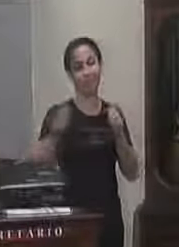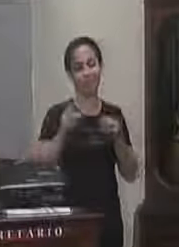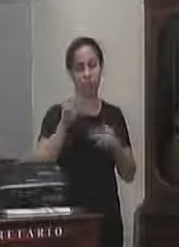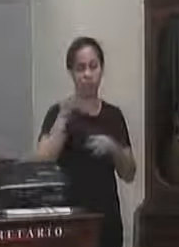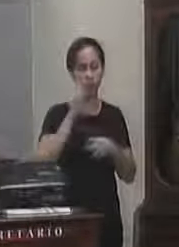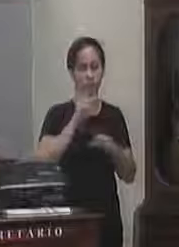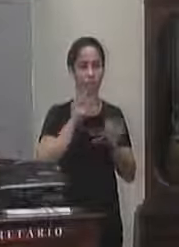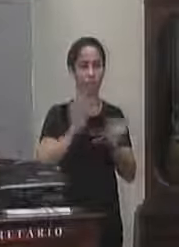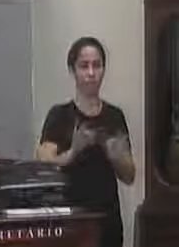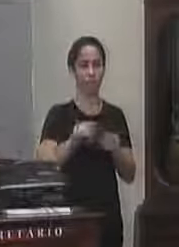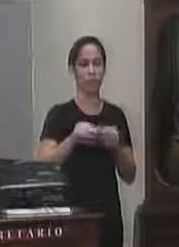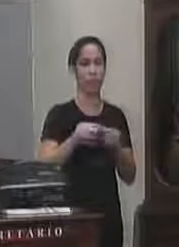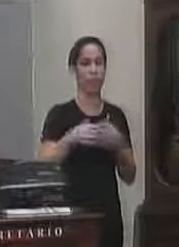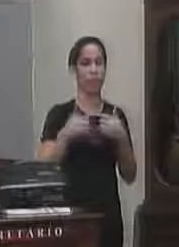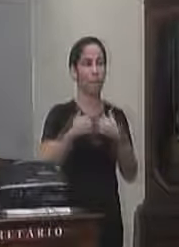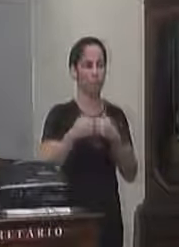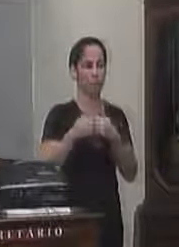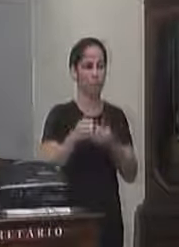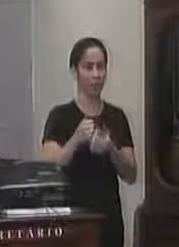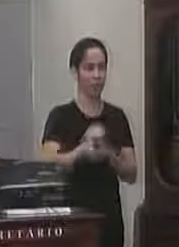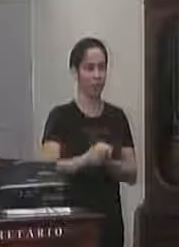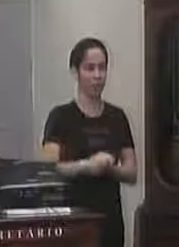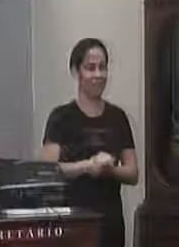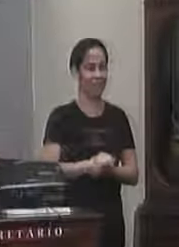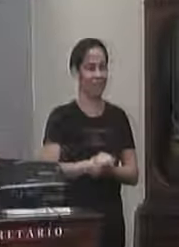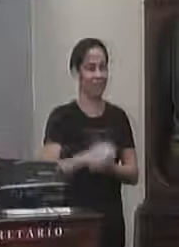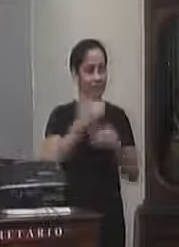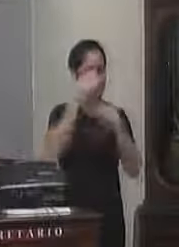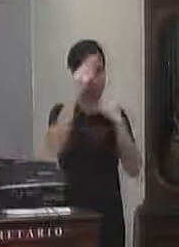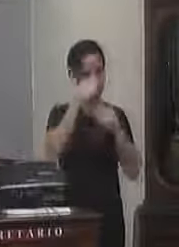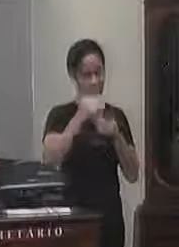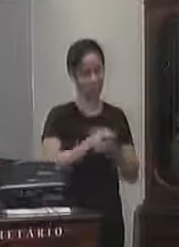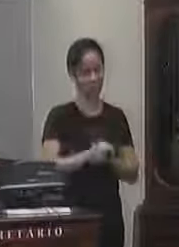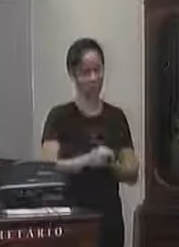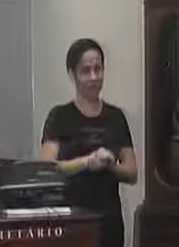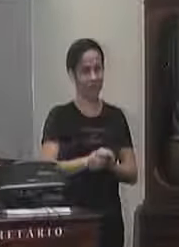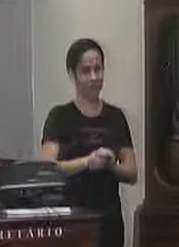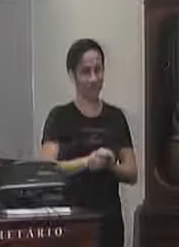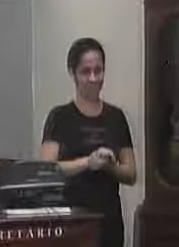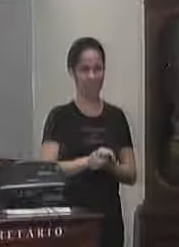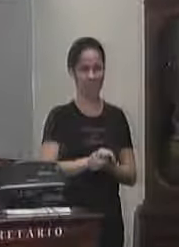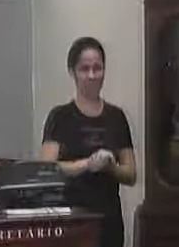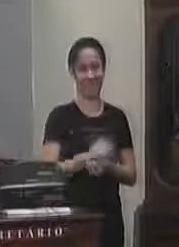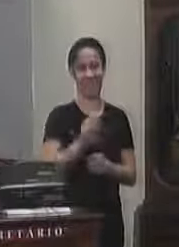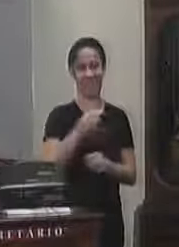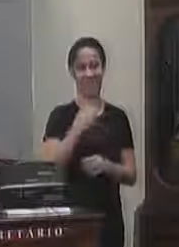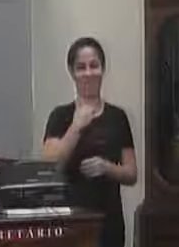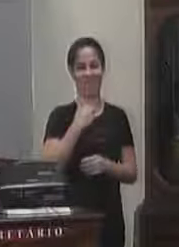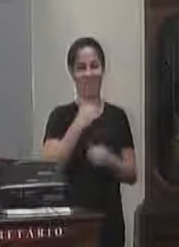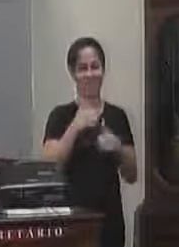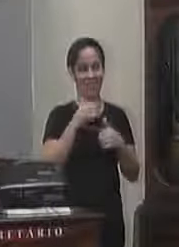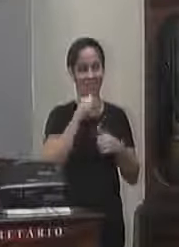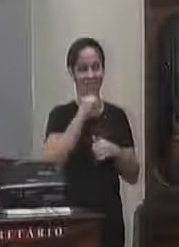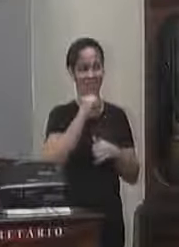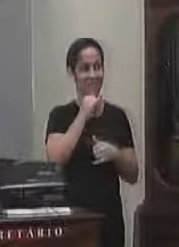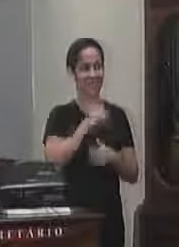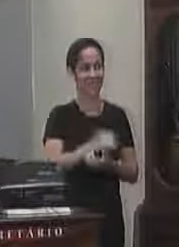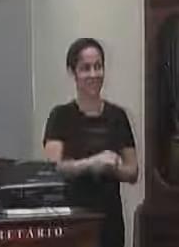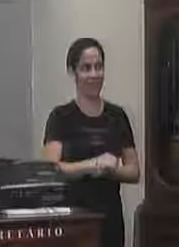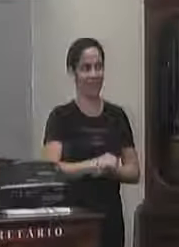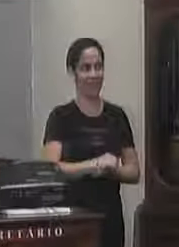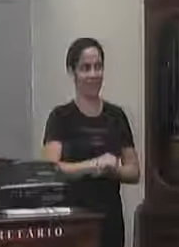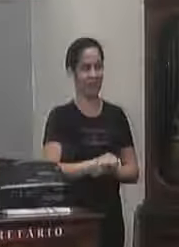situação do transporte tá bom secretário muito obrigada não desanima por favor tá deixa eu eu me esqueci de falar